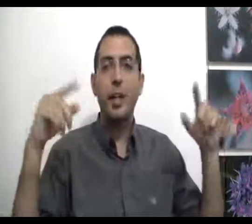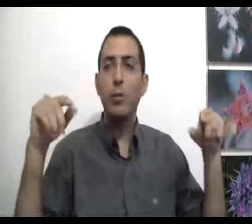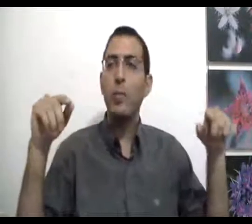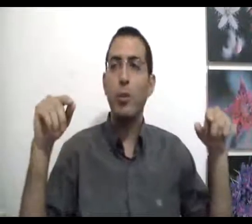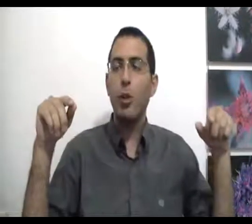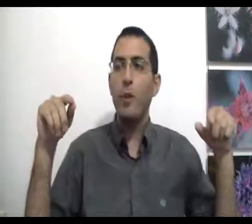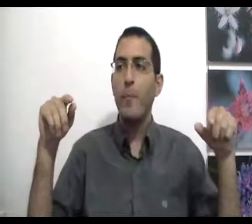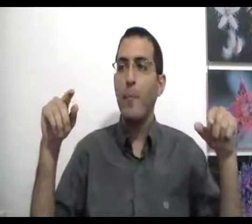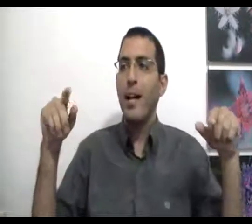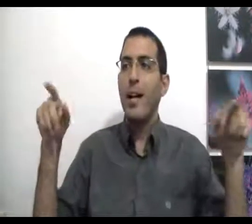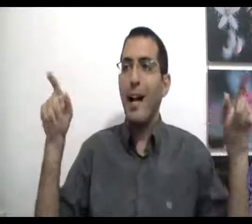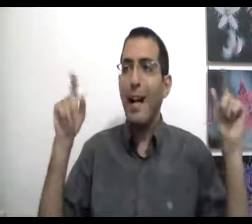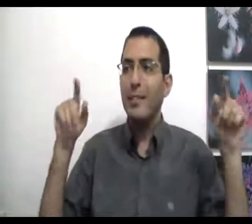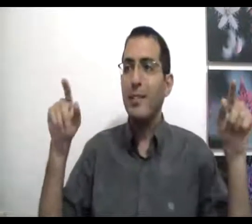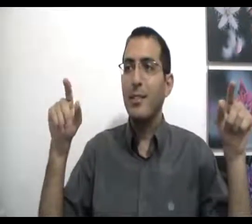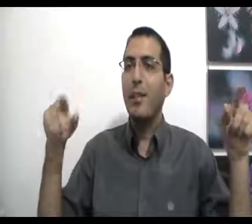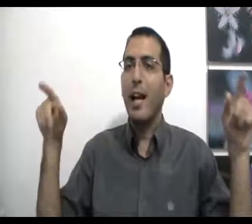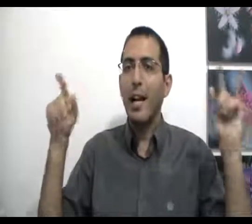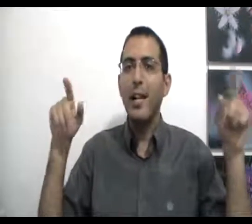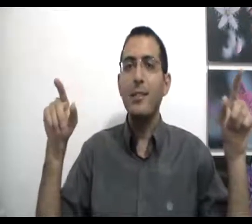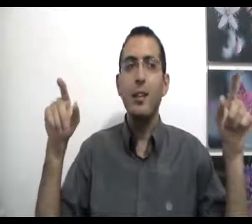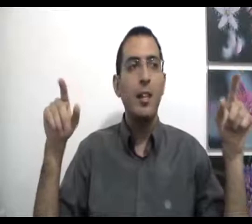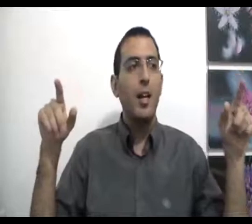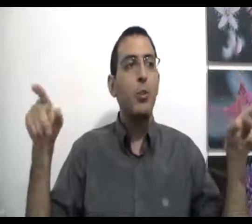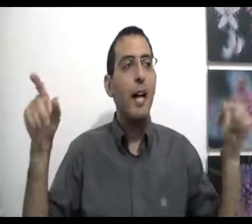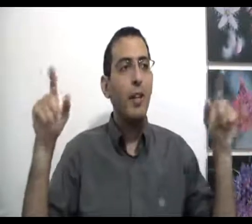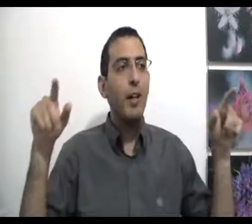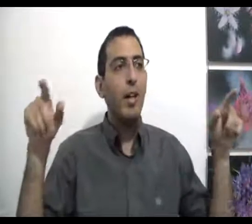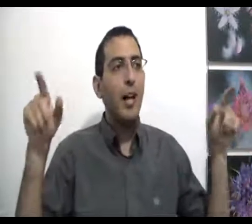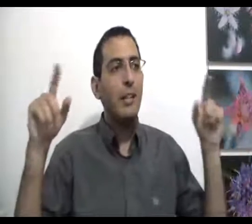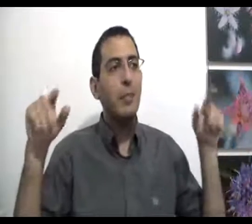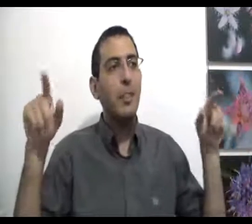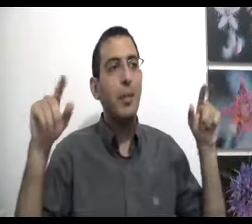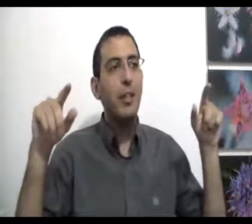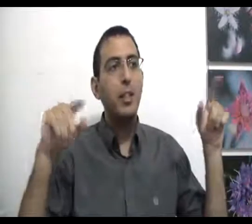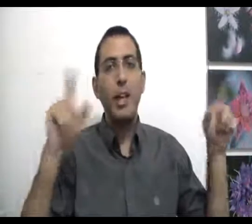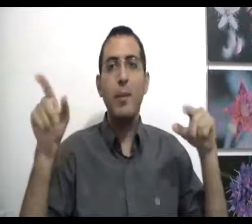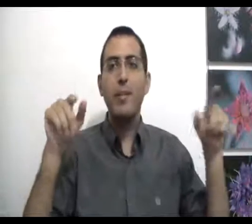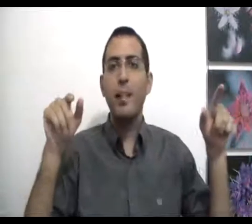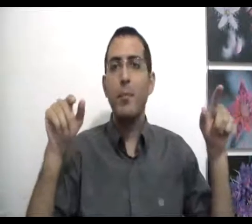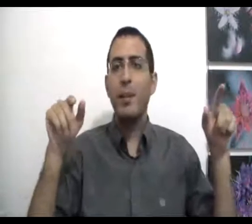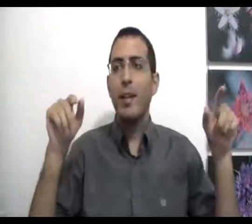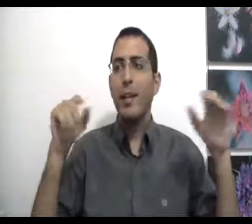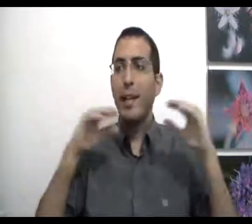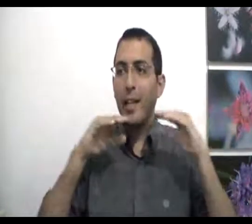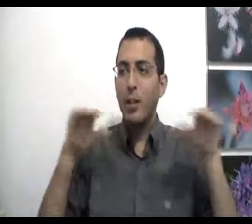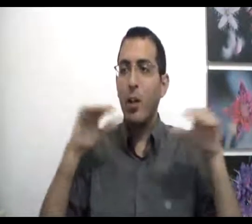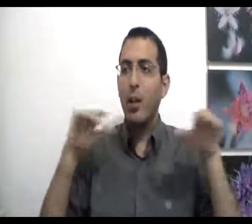אחדות עם הכל אז ורק אז זאת אהבה עצמית אמיתית שאין בתנאים כי כאשר הכל